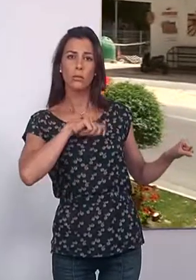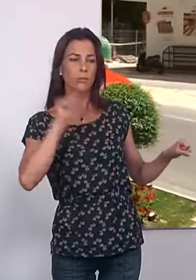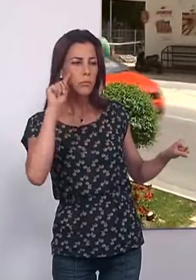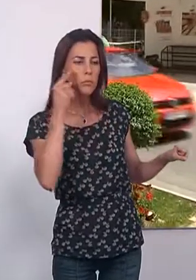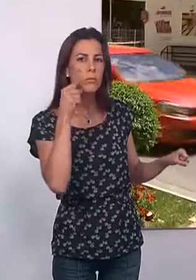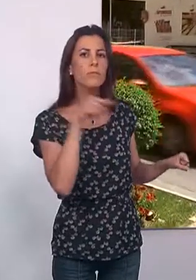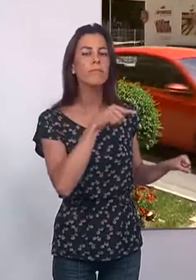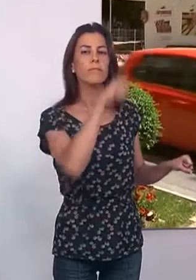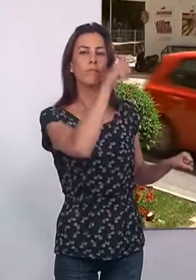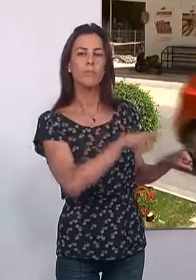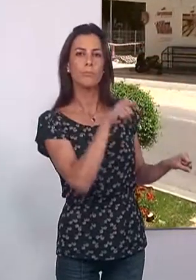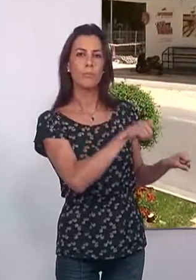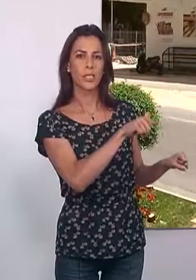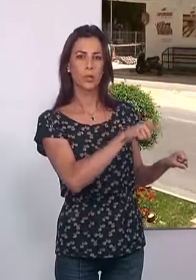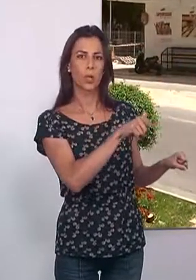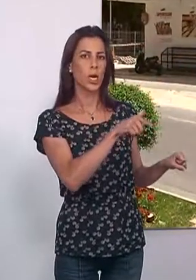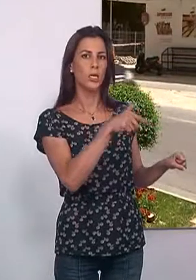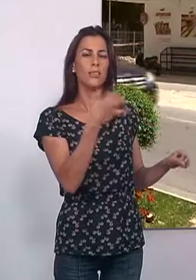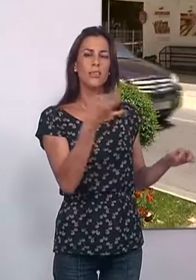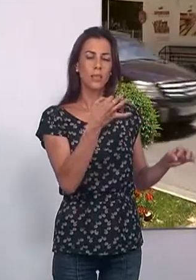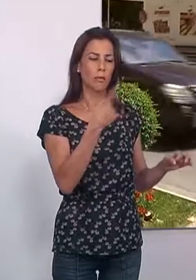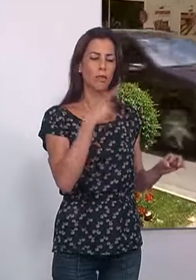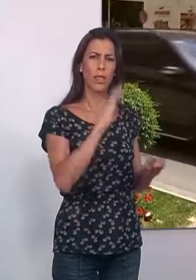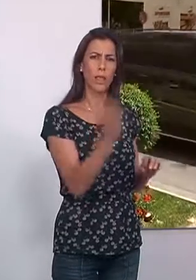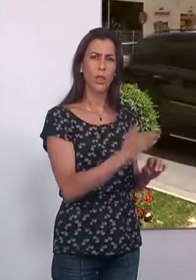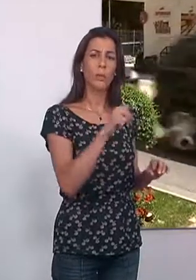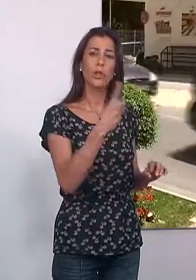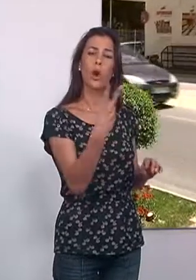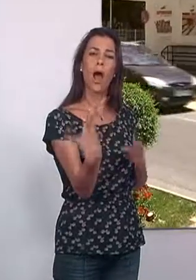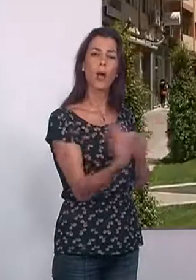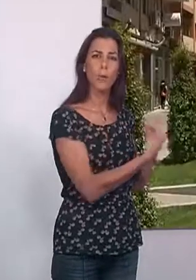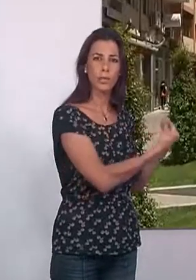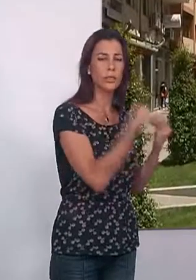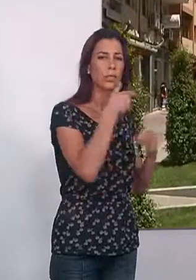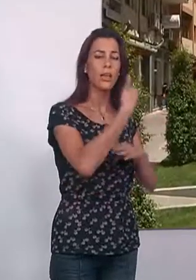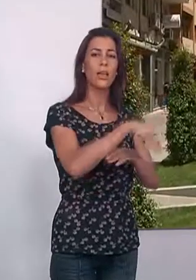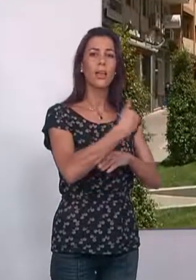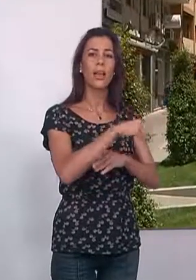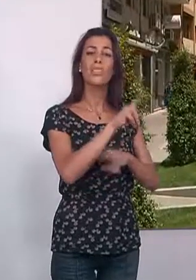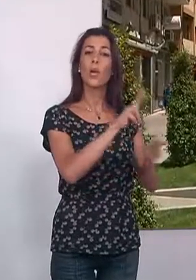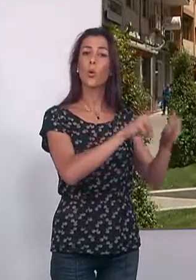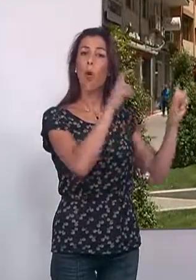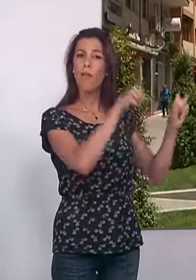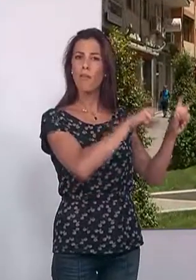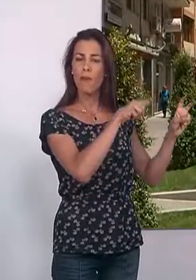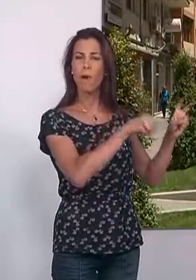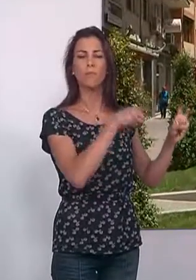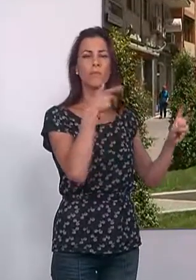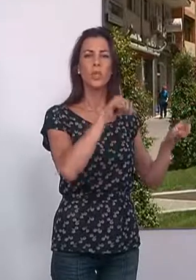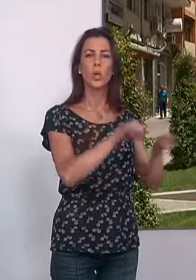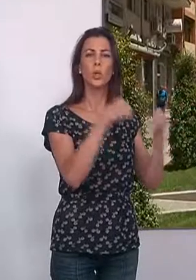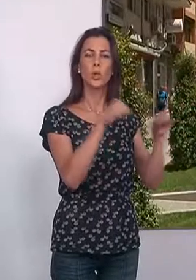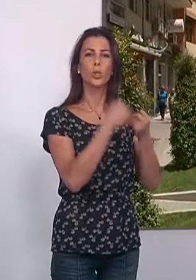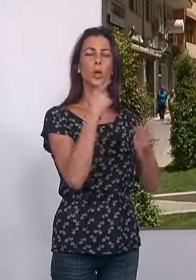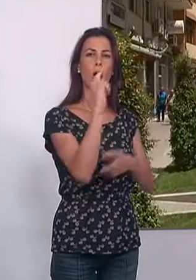interceptara a esta persona que había provocado los daños y a dos acompañantes en la calle Nueva, donde admitió que había